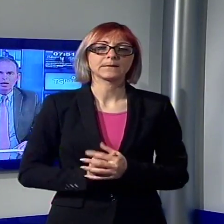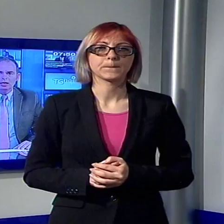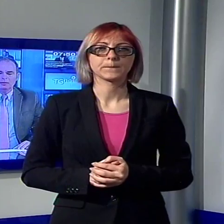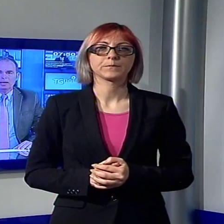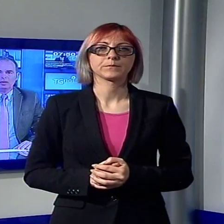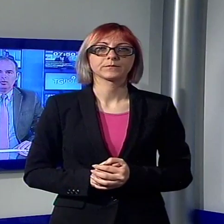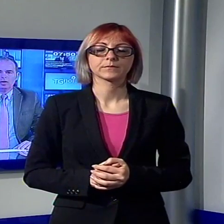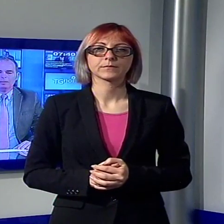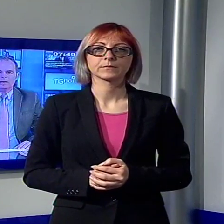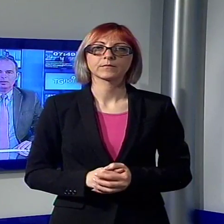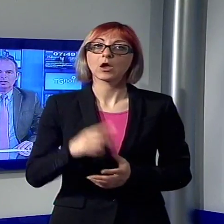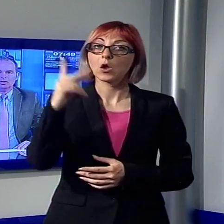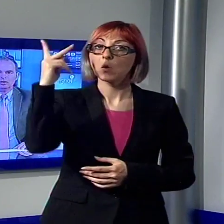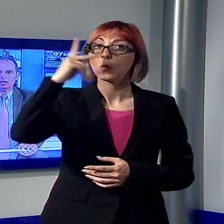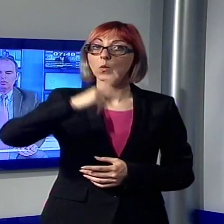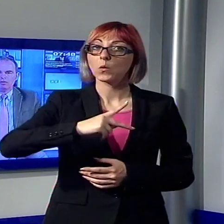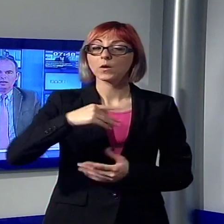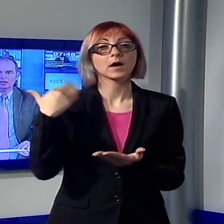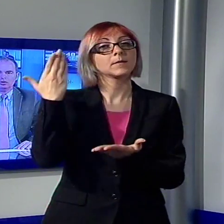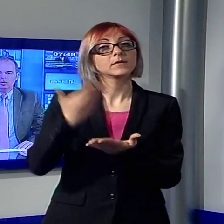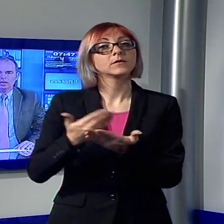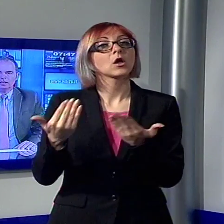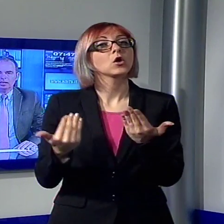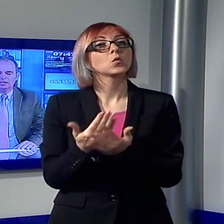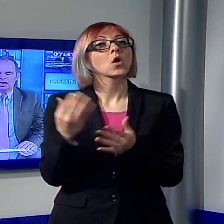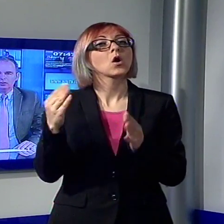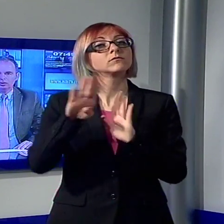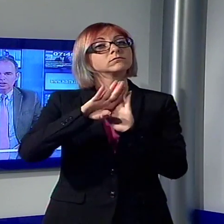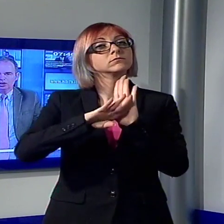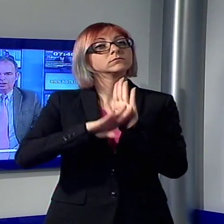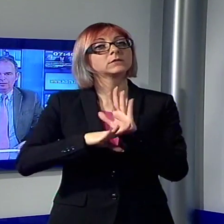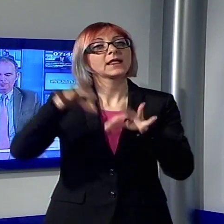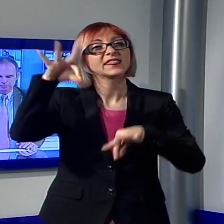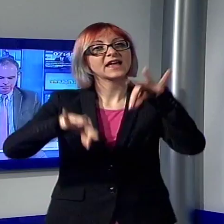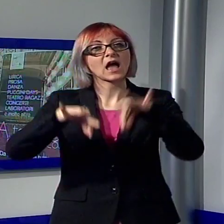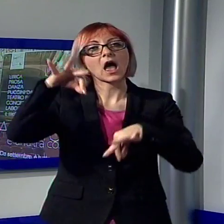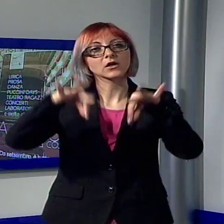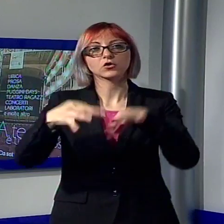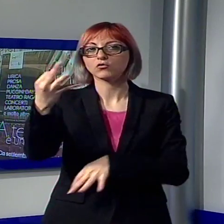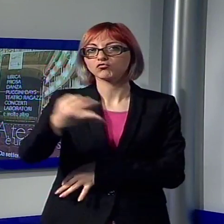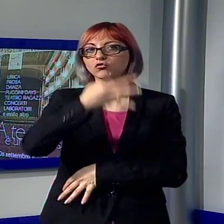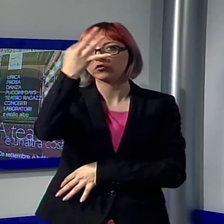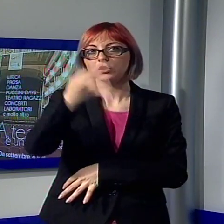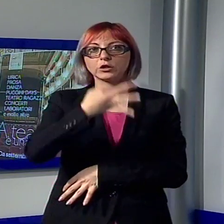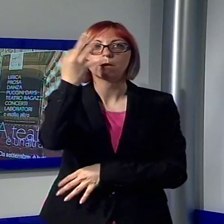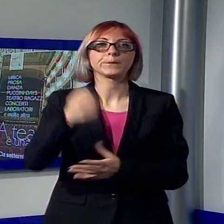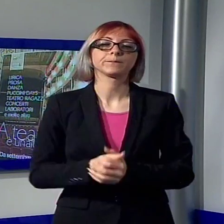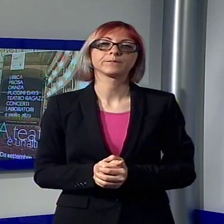Rimaniamo a Lucca per la presentazione della nuova stagione del Teatro del Giglio. Sono state presentate le nuove